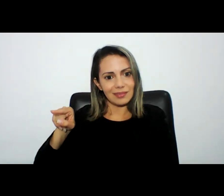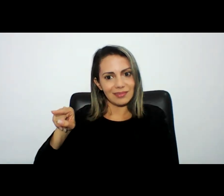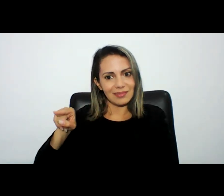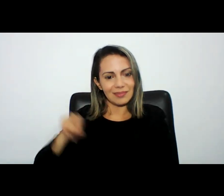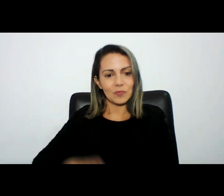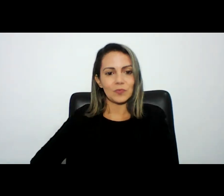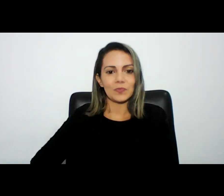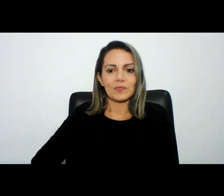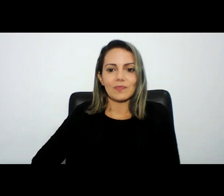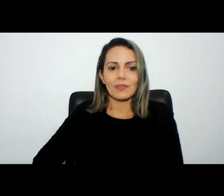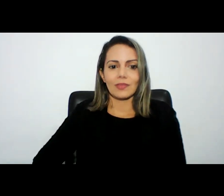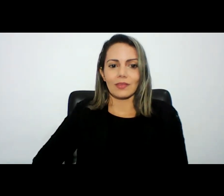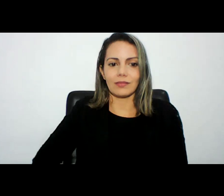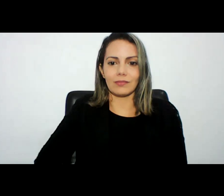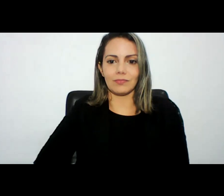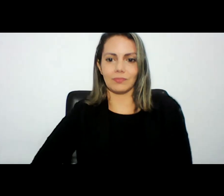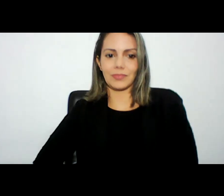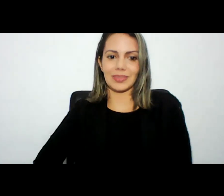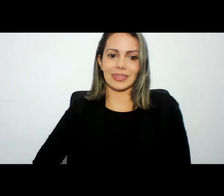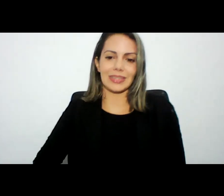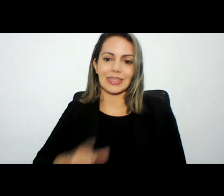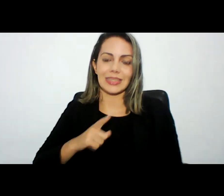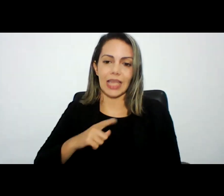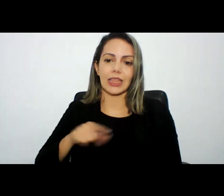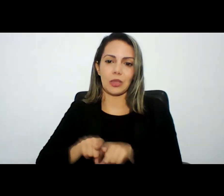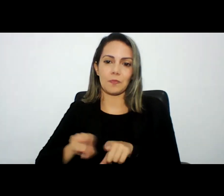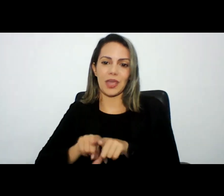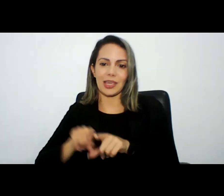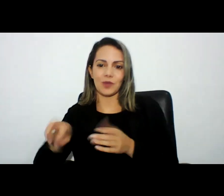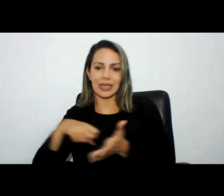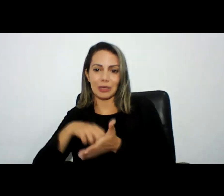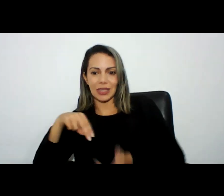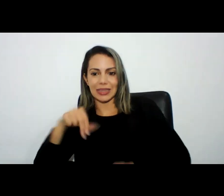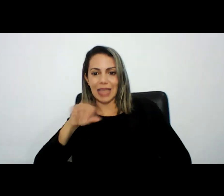como mencionou o professor que são os crimes cibernéticos impróprios que são aqueles crimes que estão